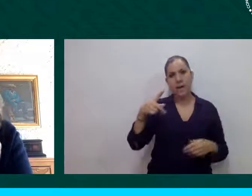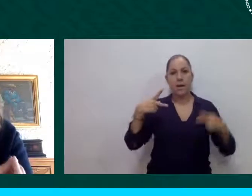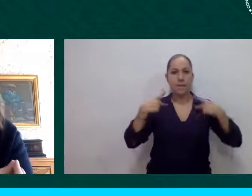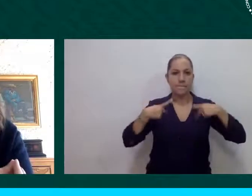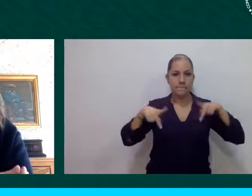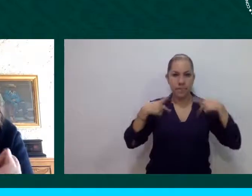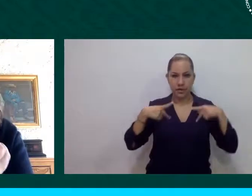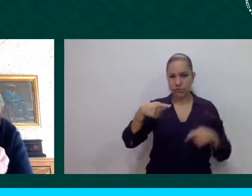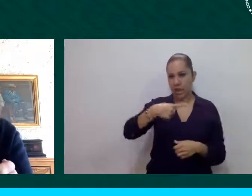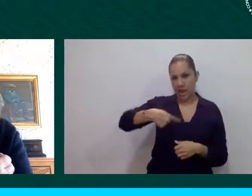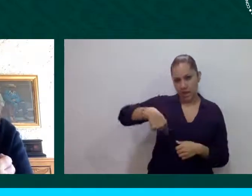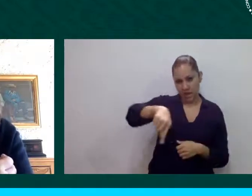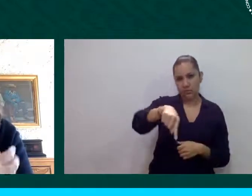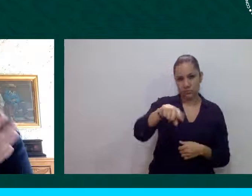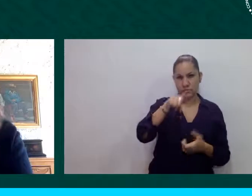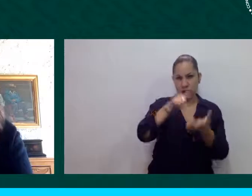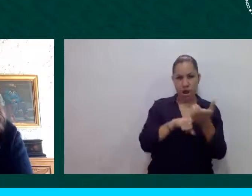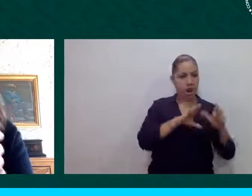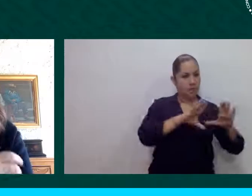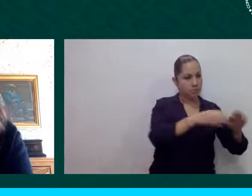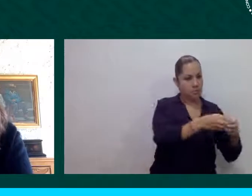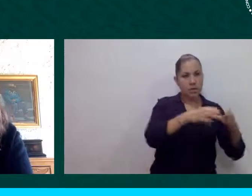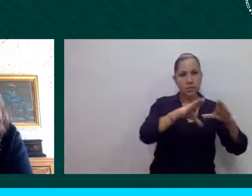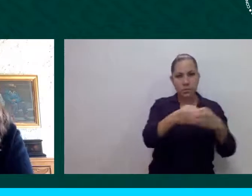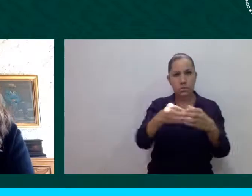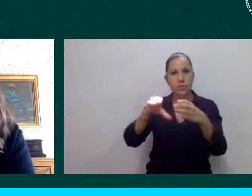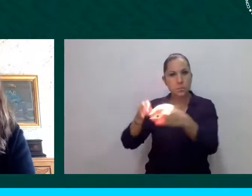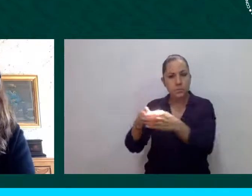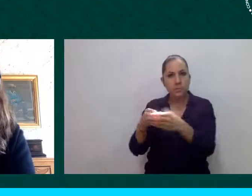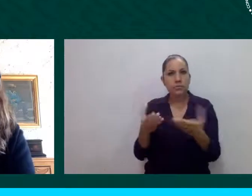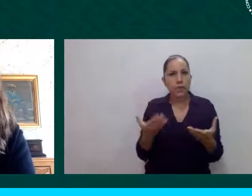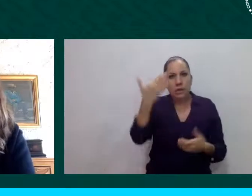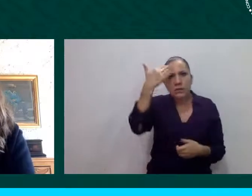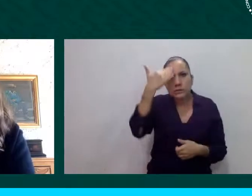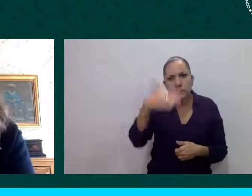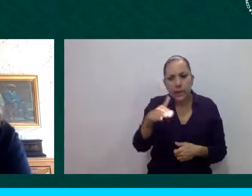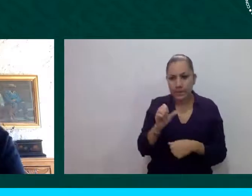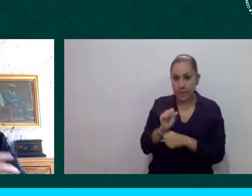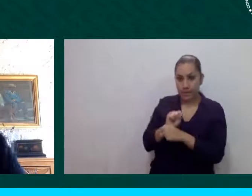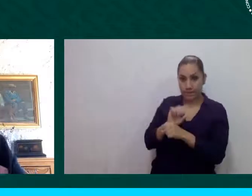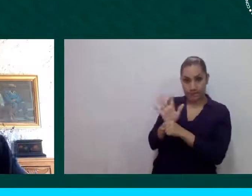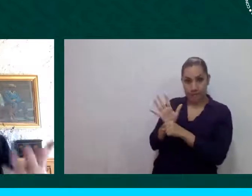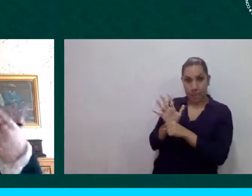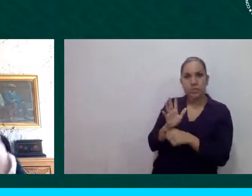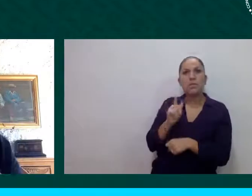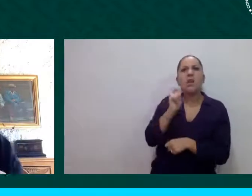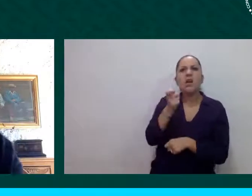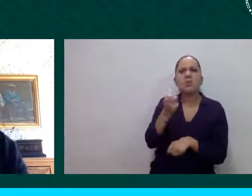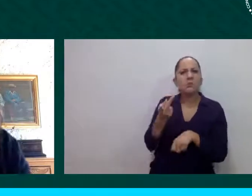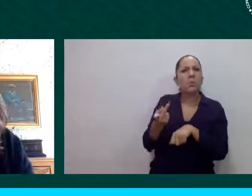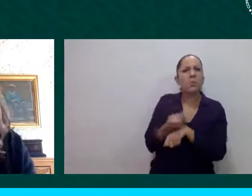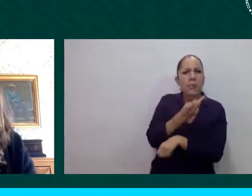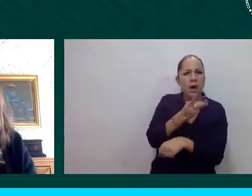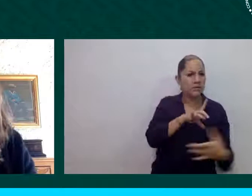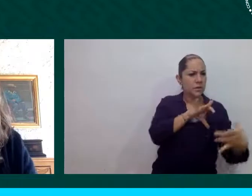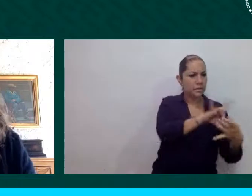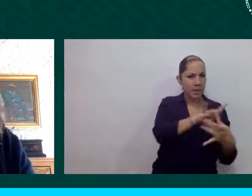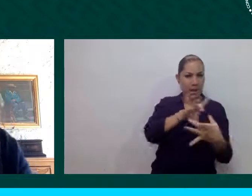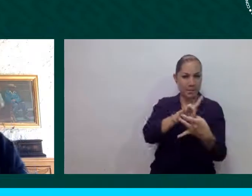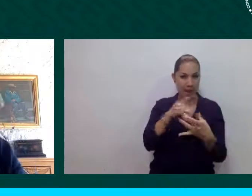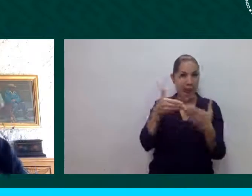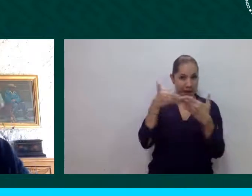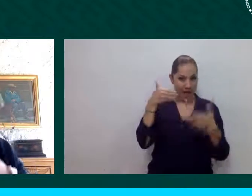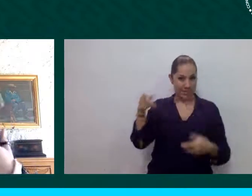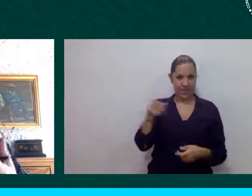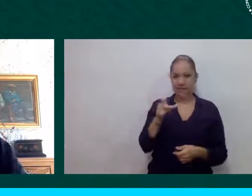que la pandemia estaba afectando, como ya decía ahorita Shinia, pues cómo estas desigualdades que ya estaban antes de la